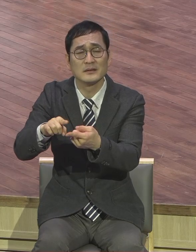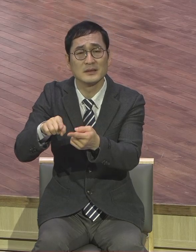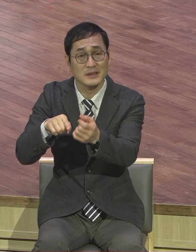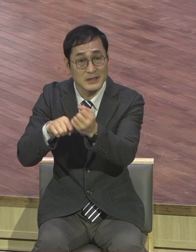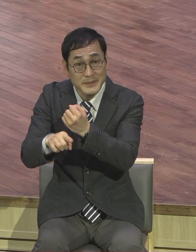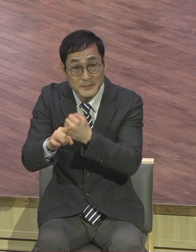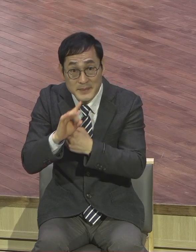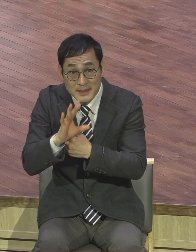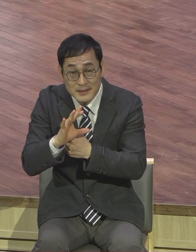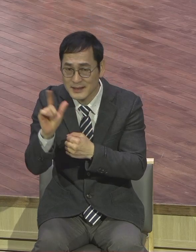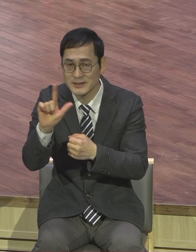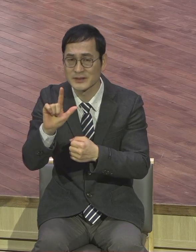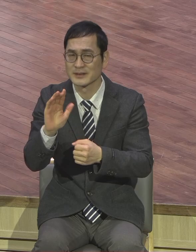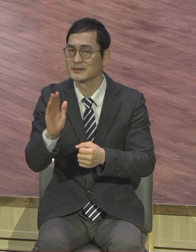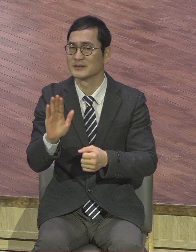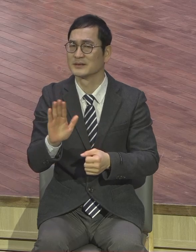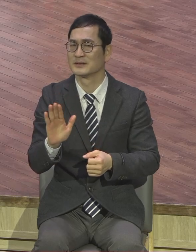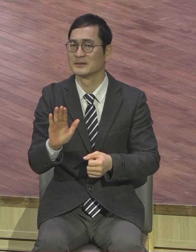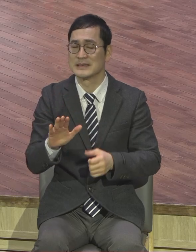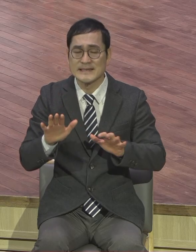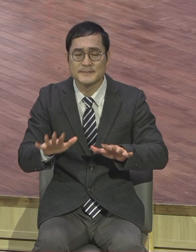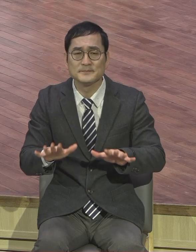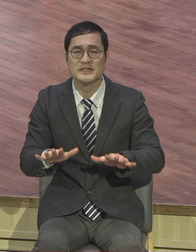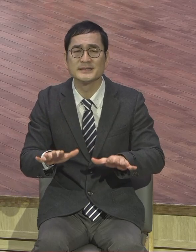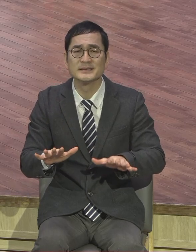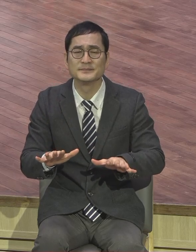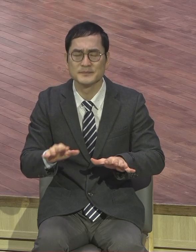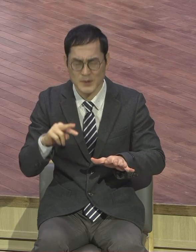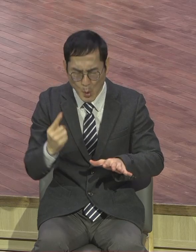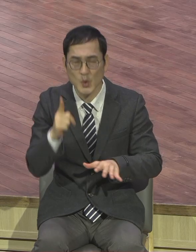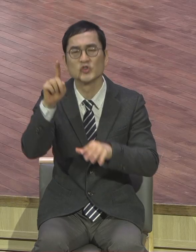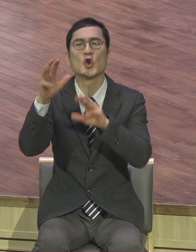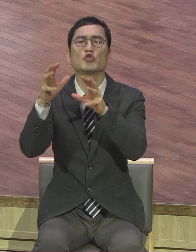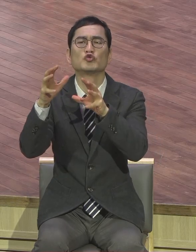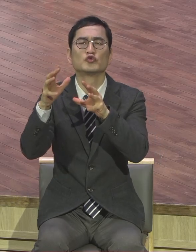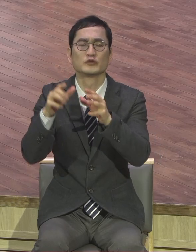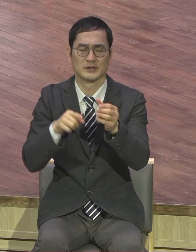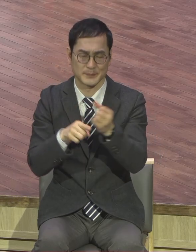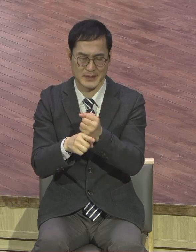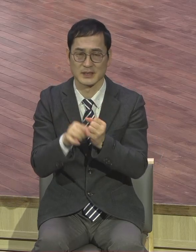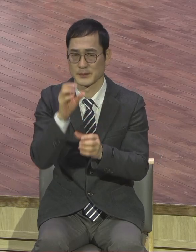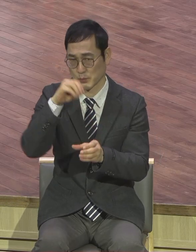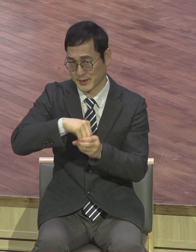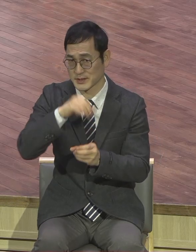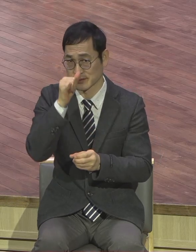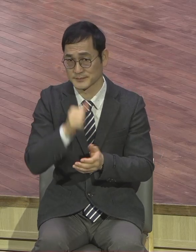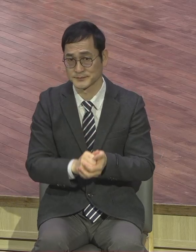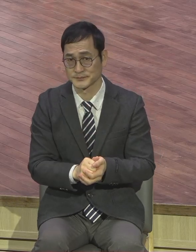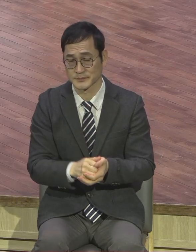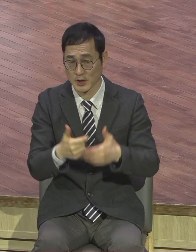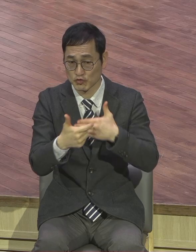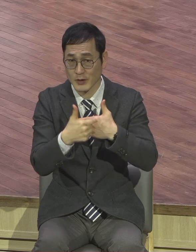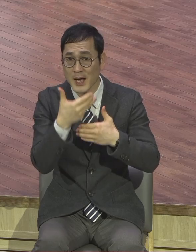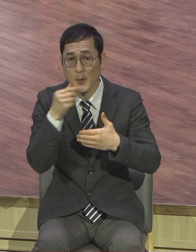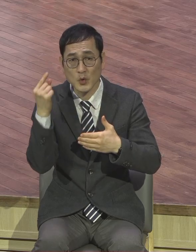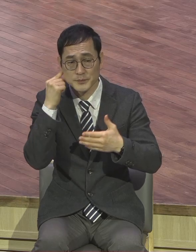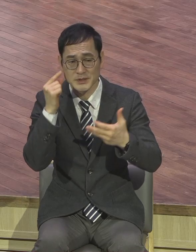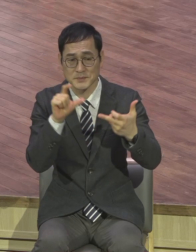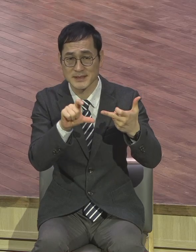현재적 의미로 천국을 더 많이 표현하고 있어요. 누가 보면 17장 20절로 21절에 보면